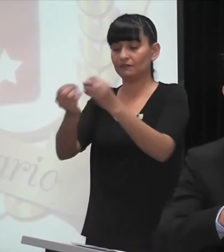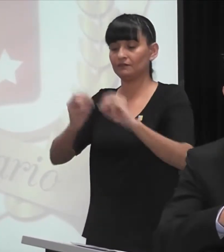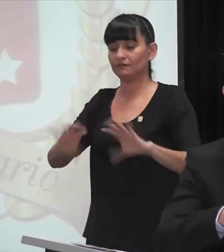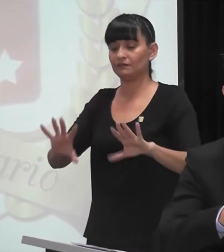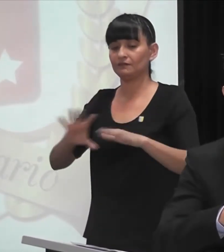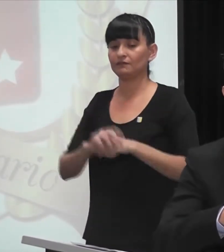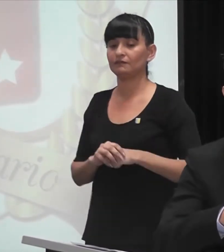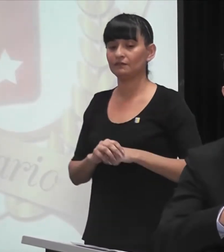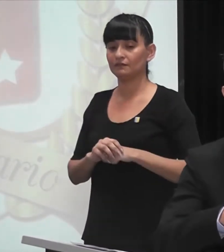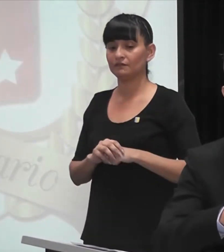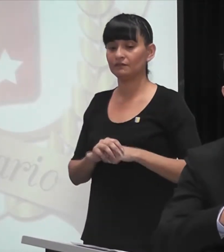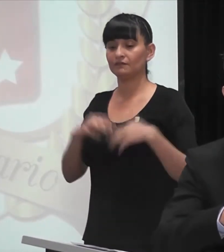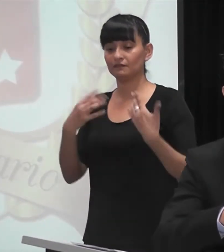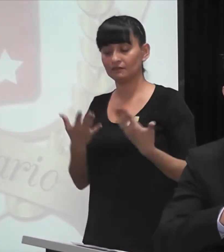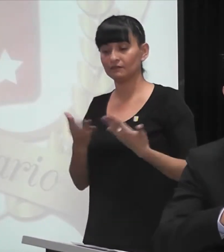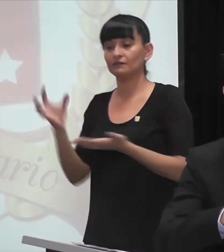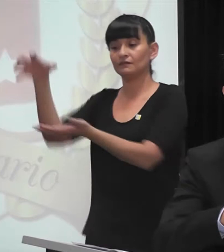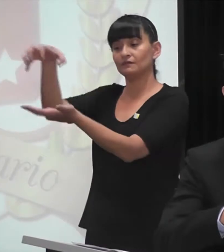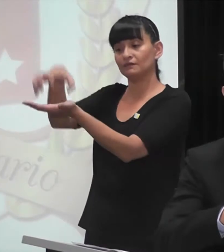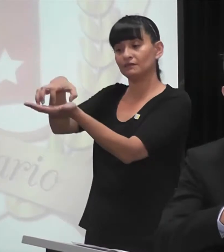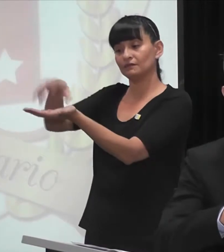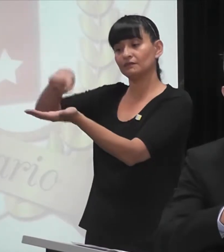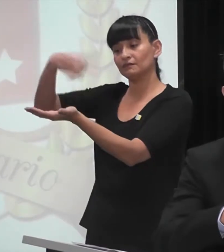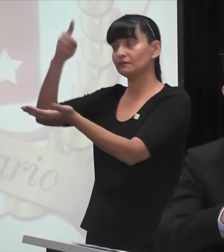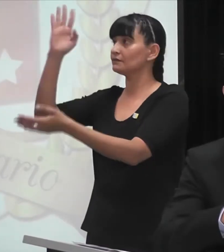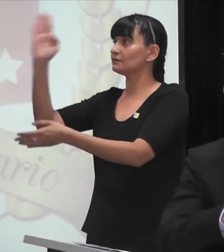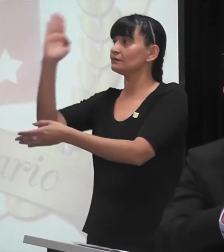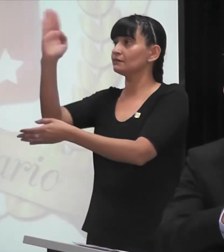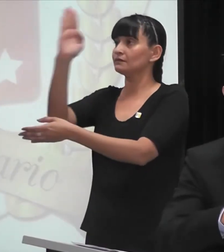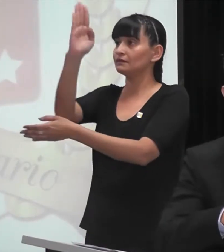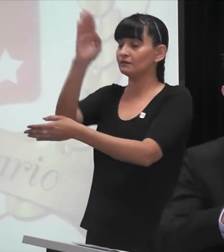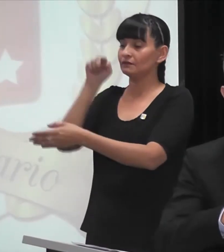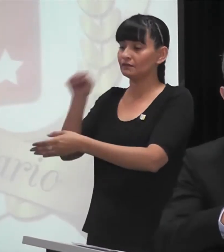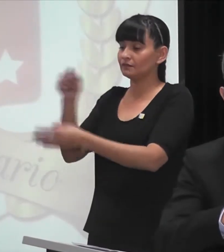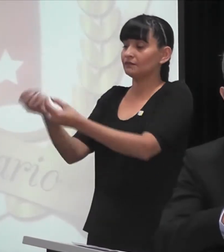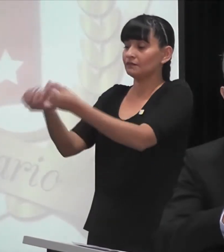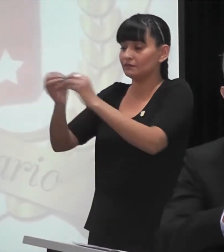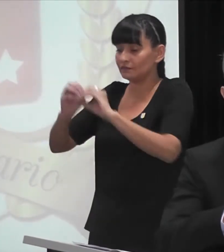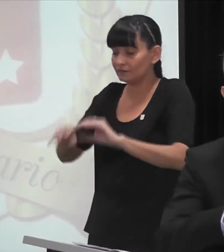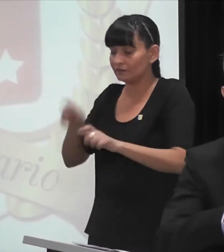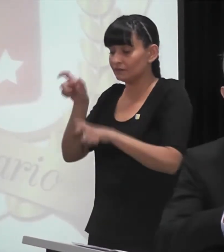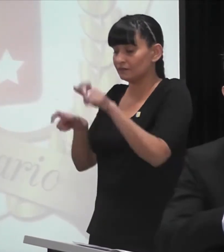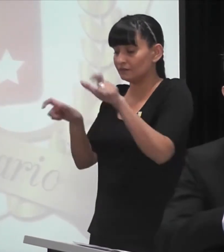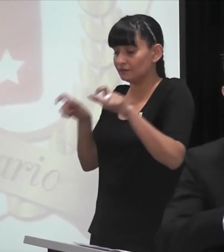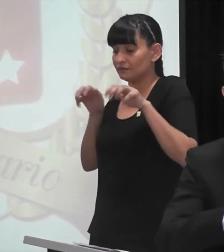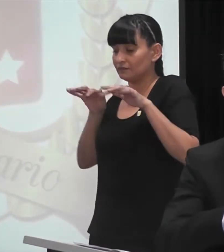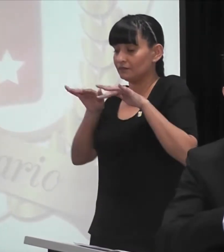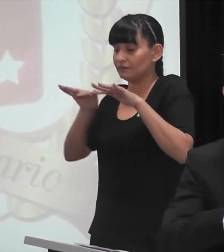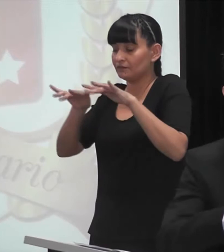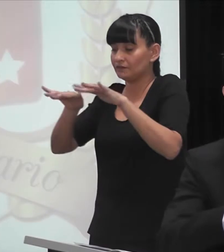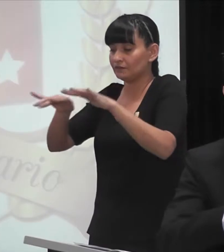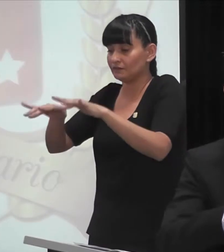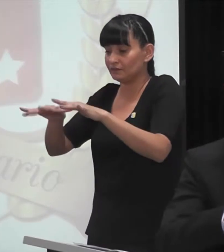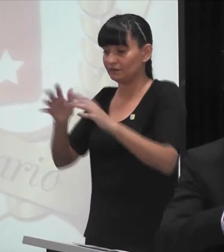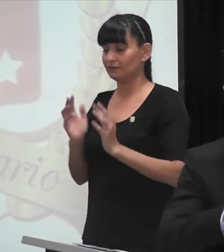Ya la biblioteca comenzaba a ser lugar de estudio por la cantidad de